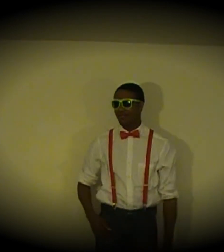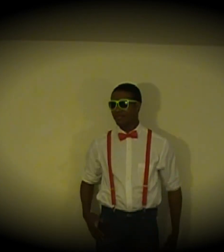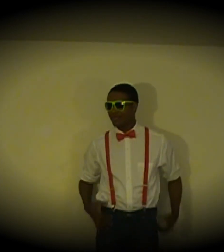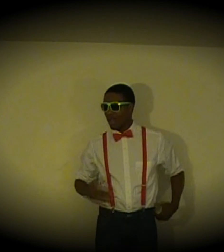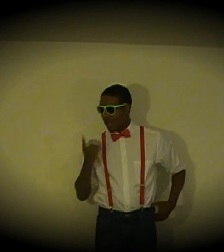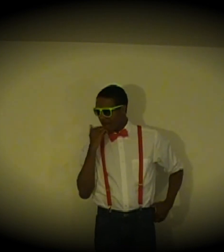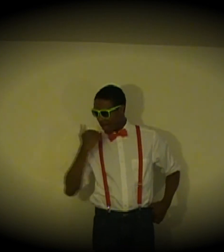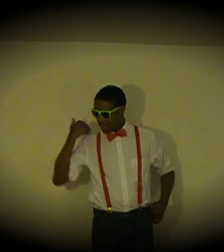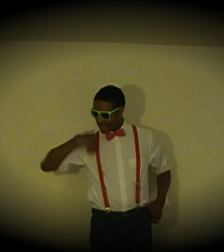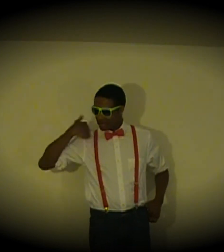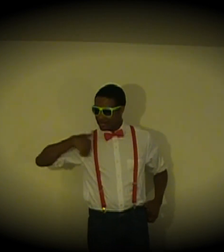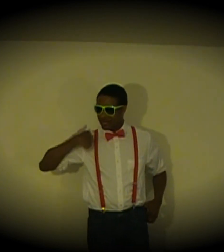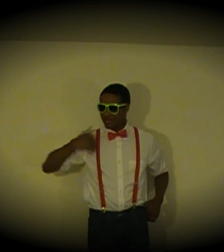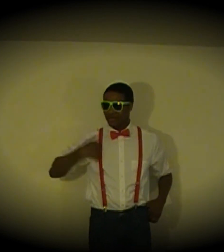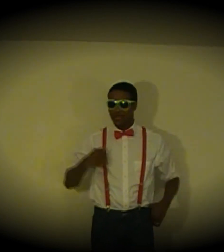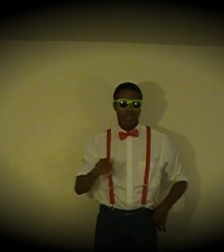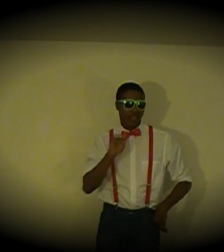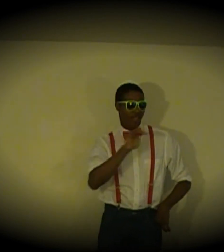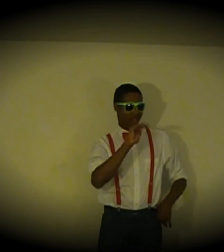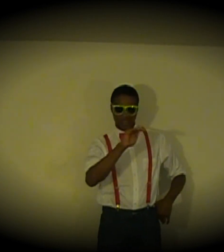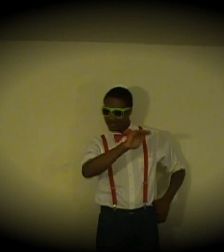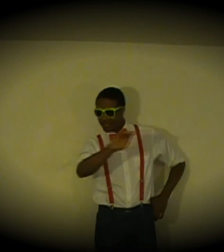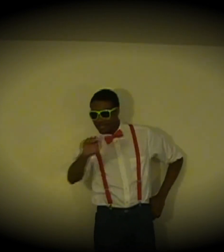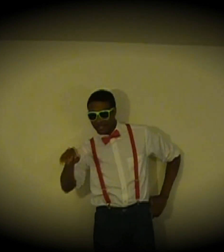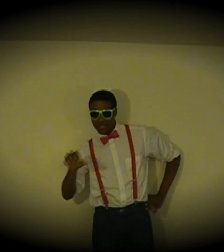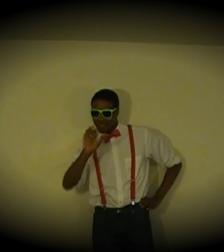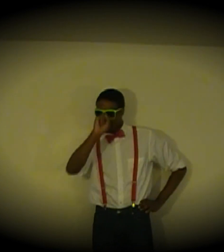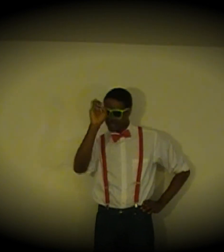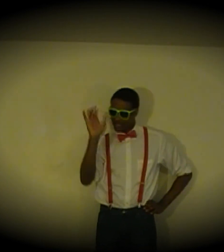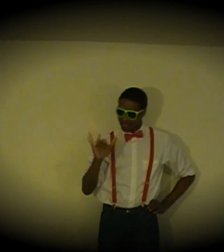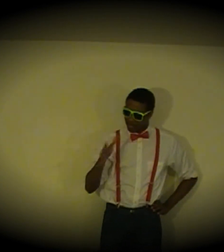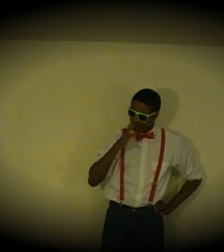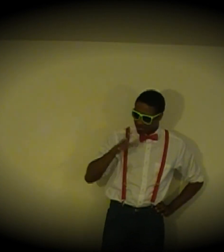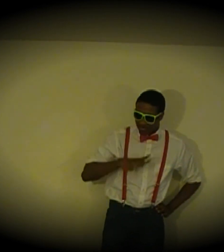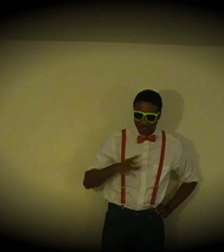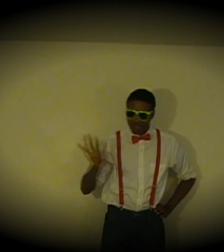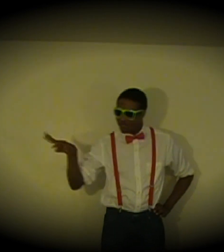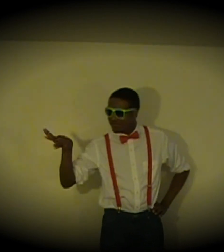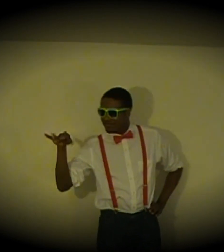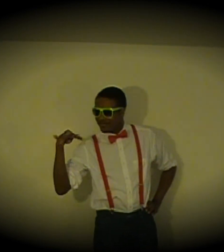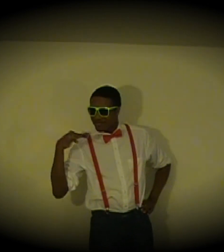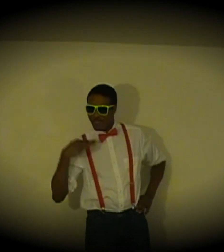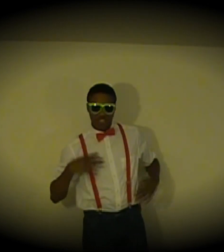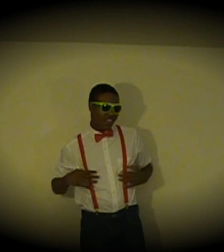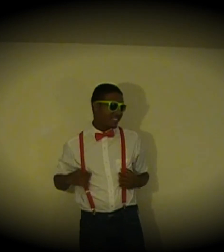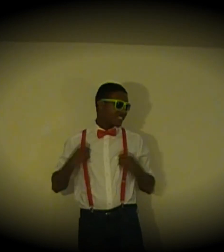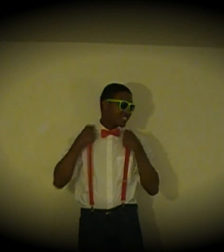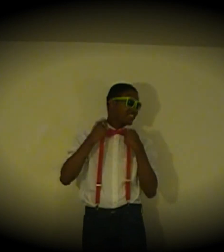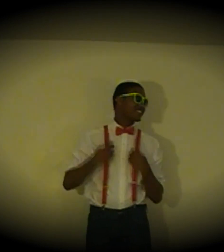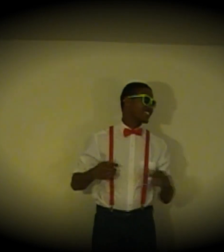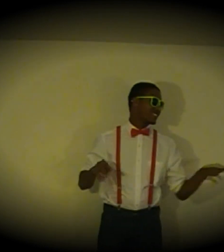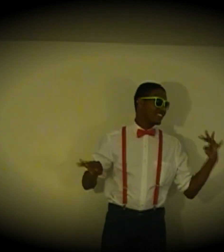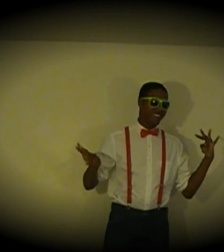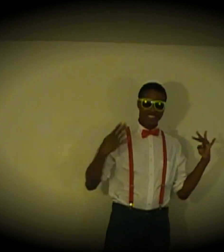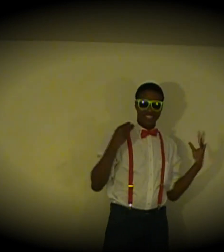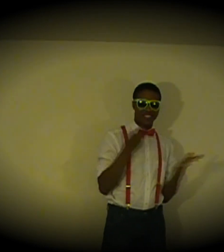강남스타일 오빤 오빤 오빤 오빤 오빤 강남스타일 에이 섹시